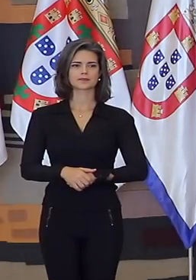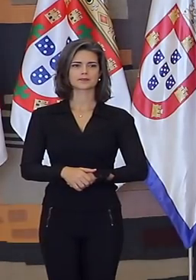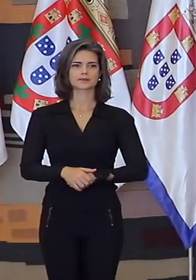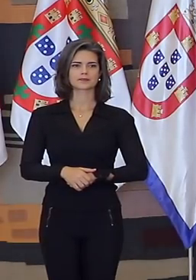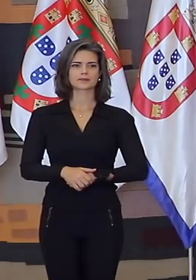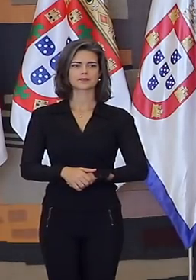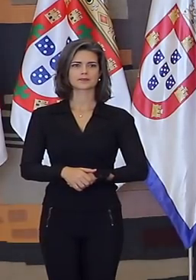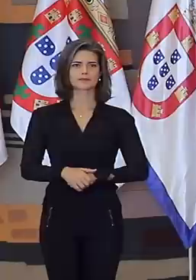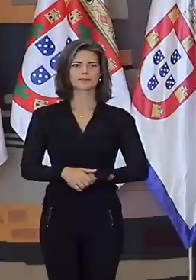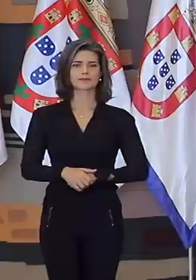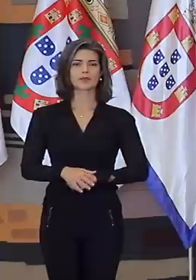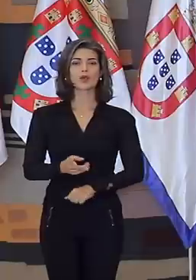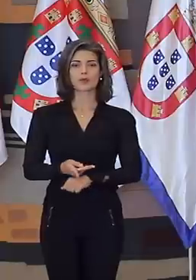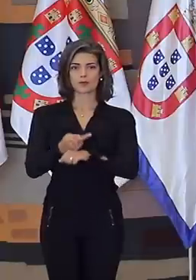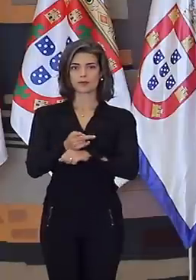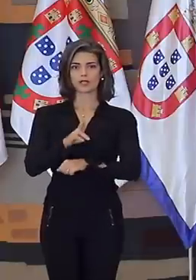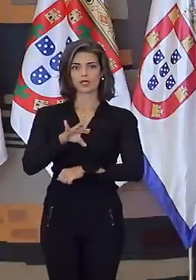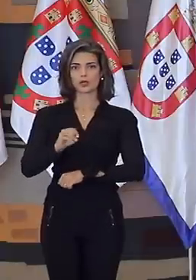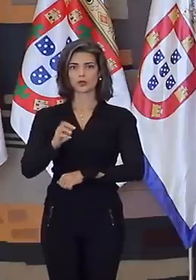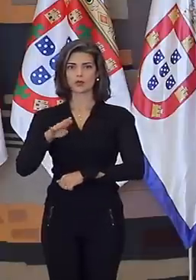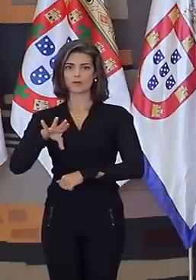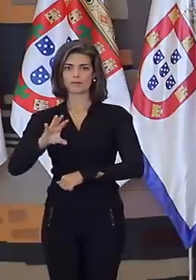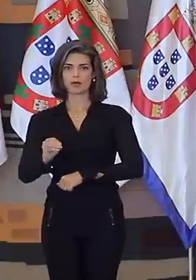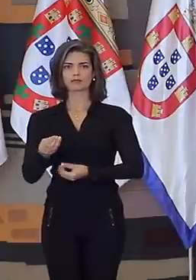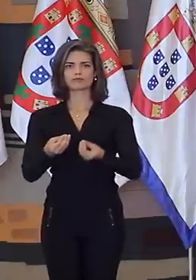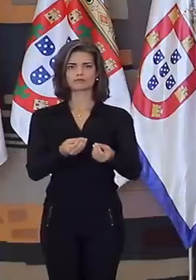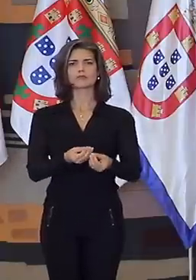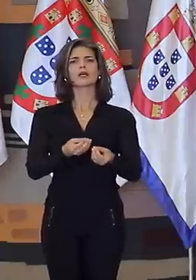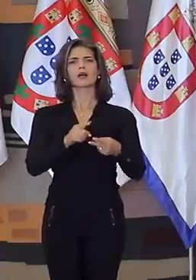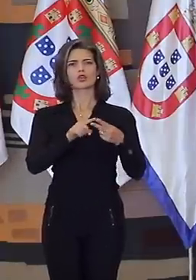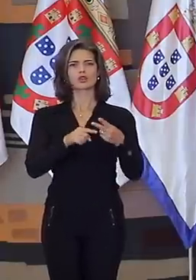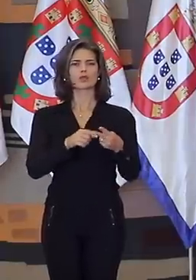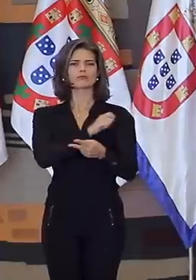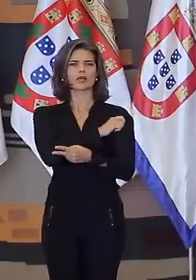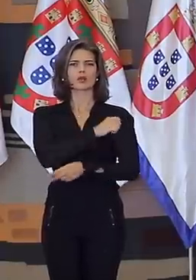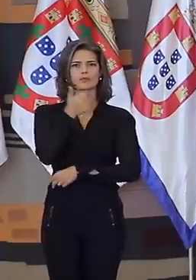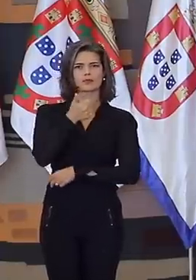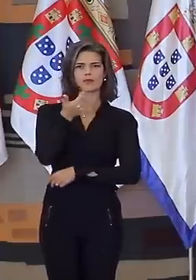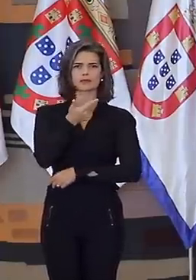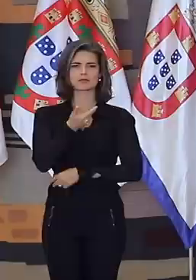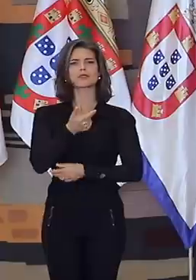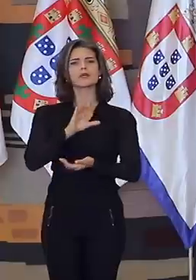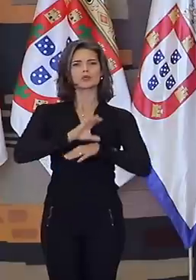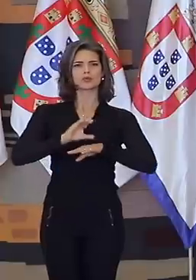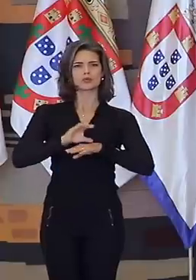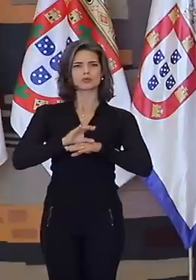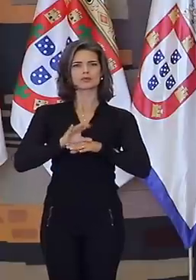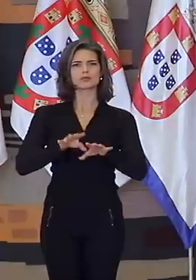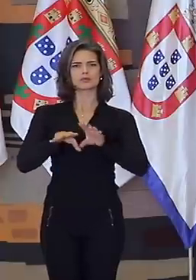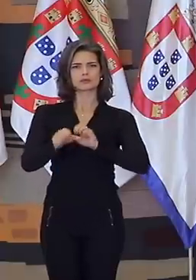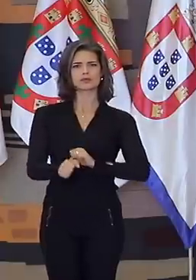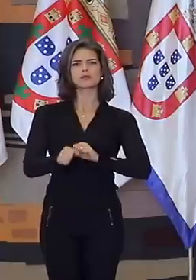O prêmio Rio Branco é concedido aos dois primeiros colocados no curso de formação do